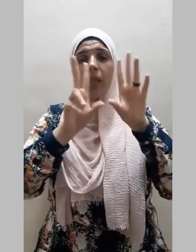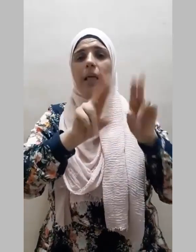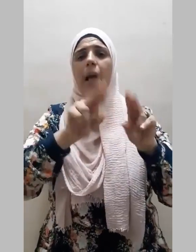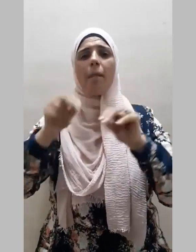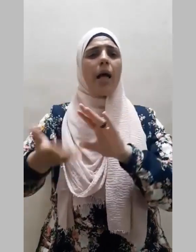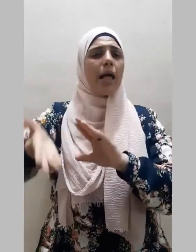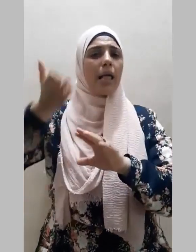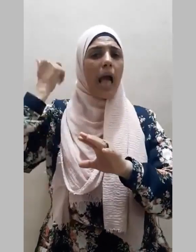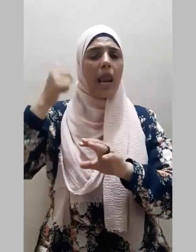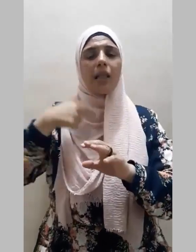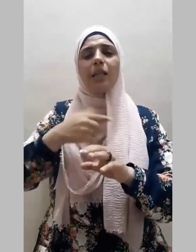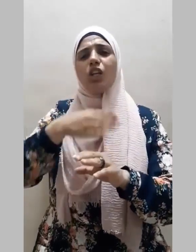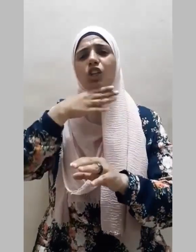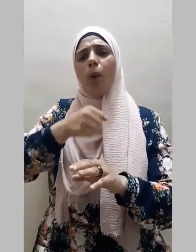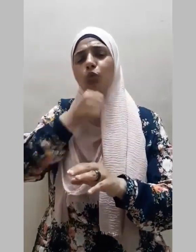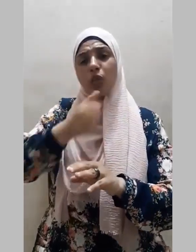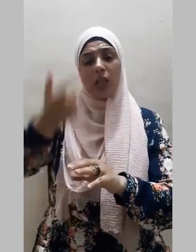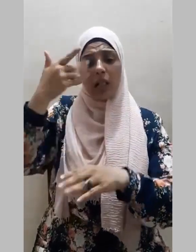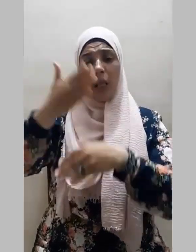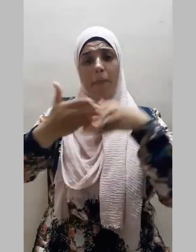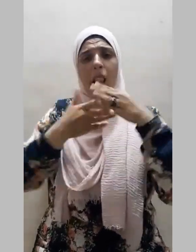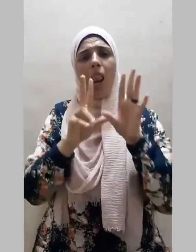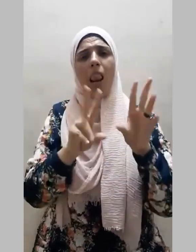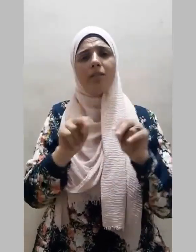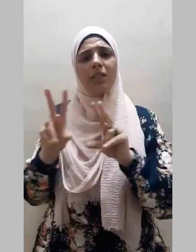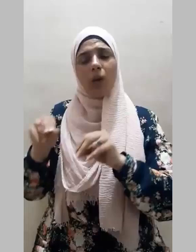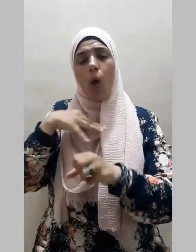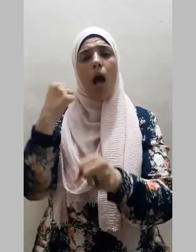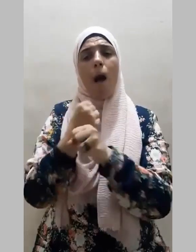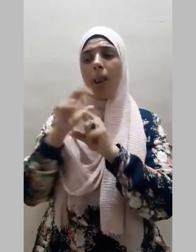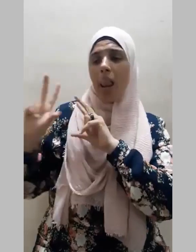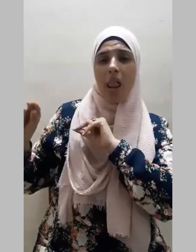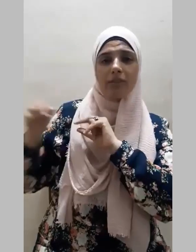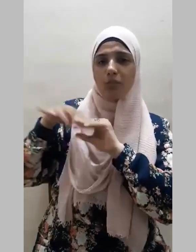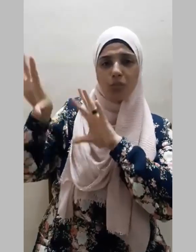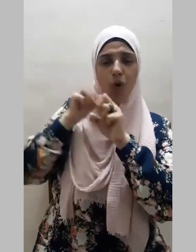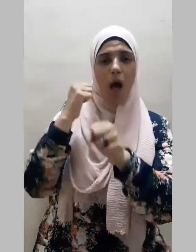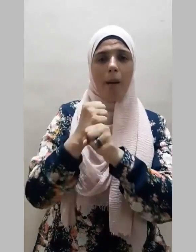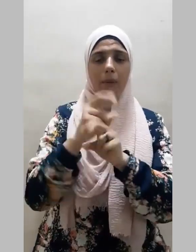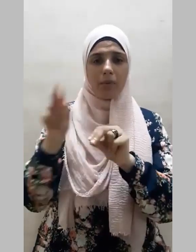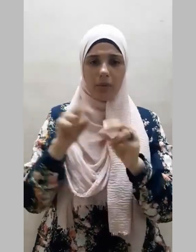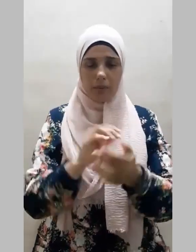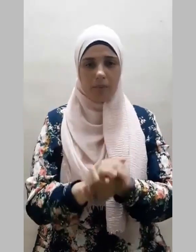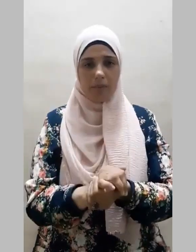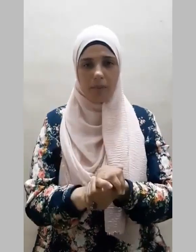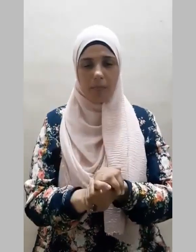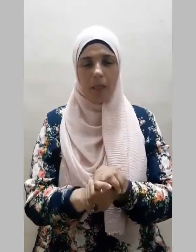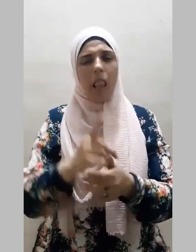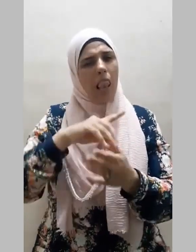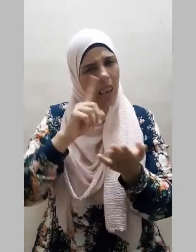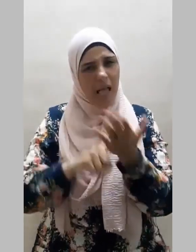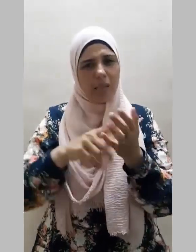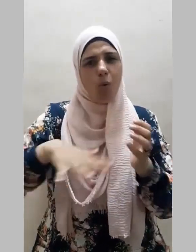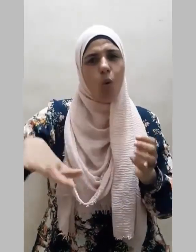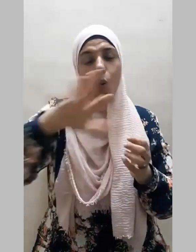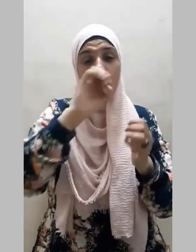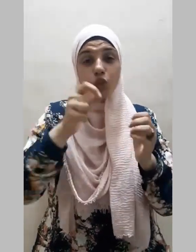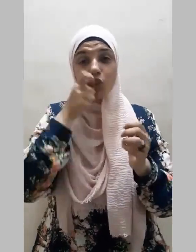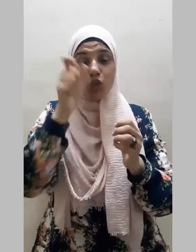أوائلنا تبني ونفعل مثل ما فعلوا فنابد إذن للعالم ولطالب